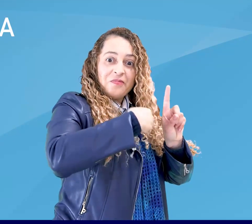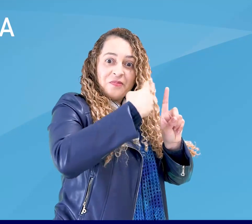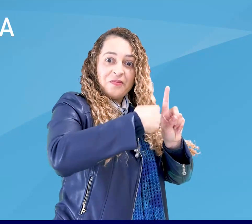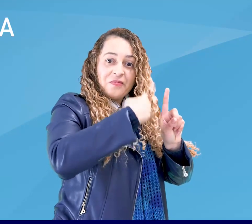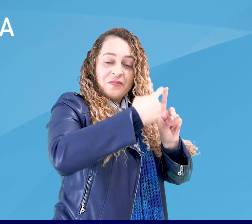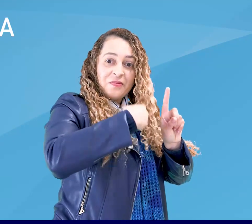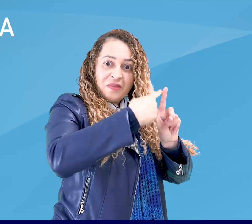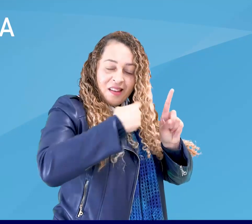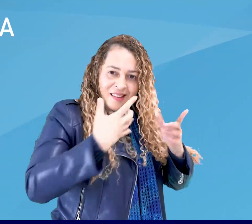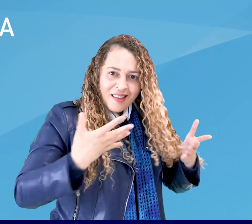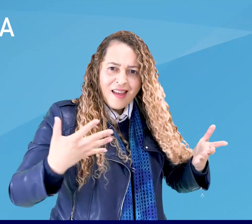Pegaram aí?